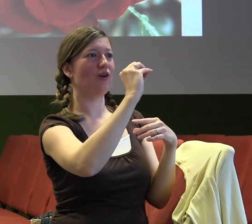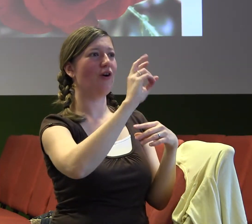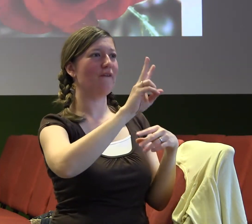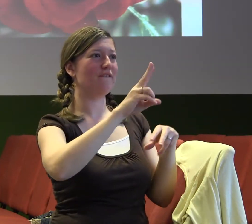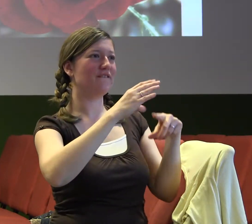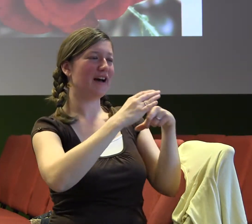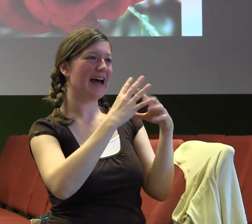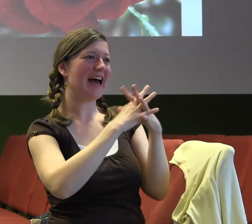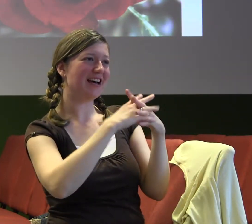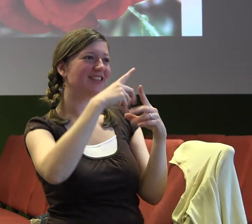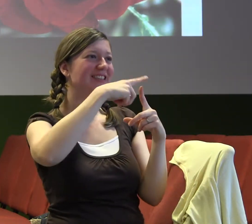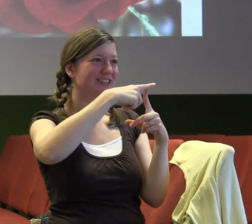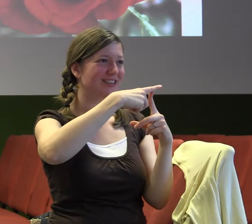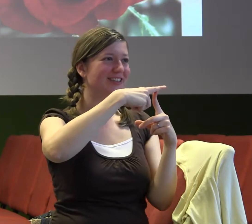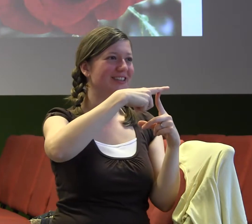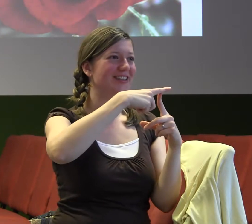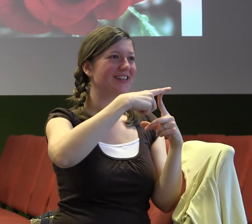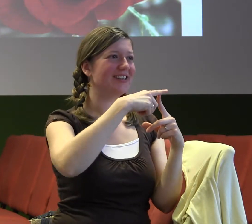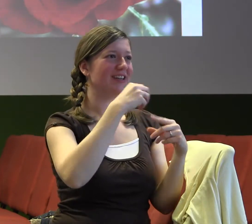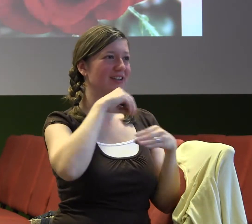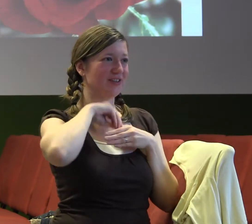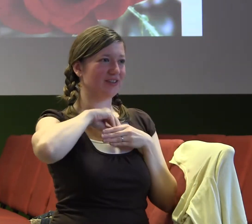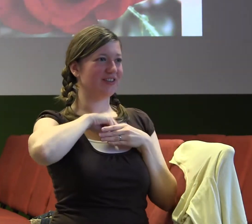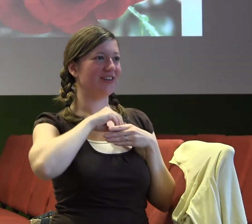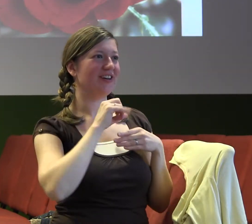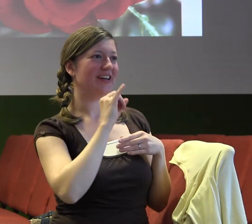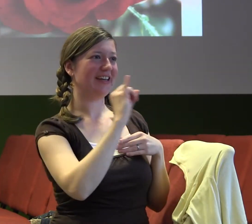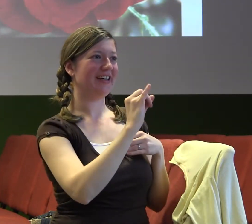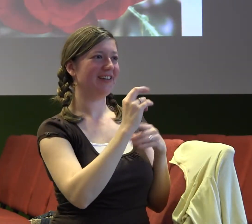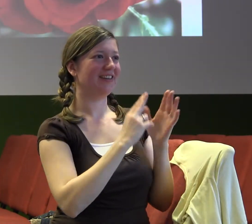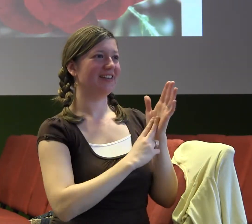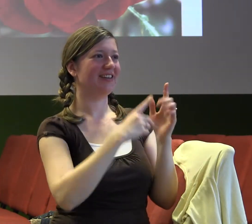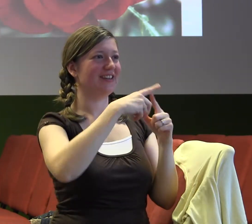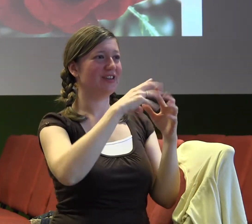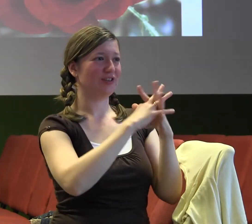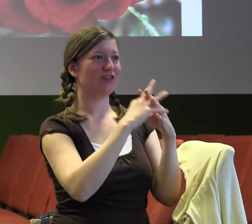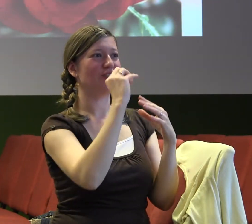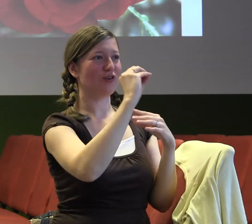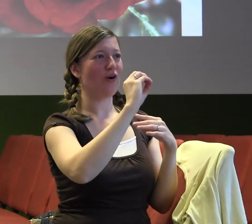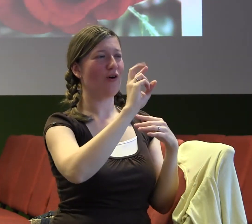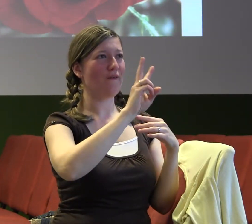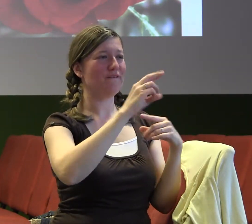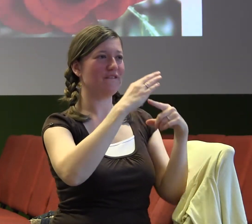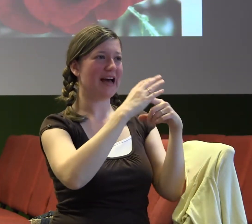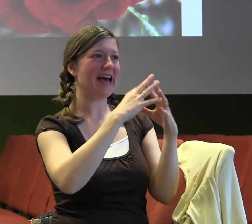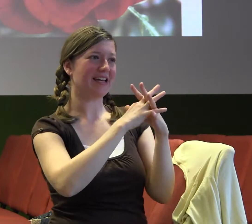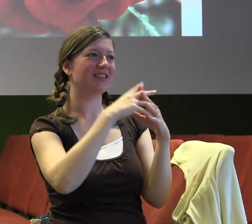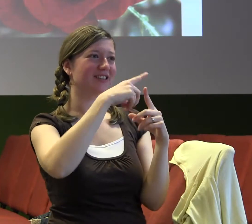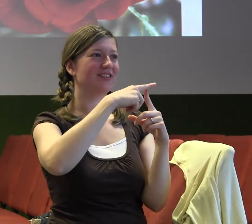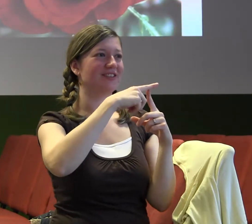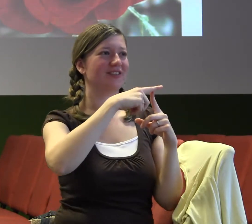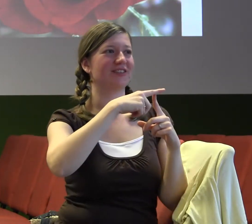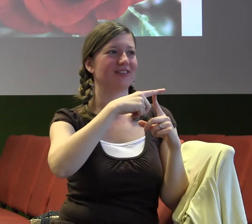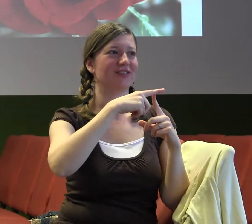spoustu rozhovorů s lidma má a její práce je dost náročná, pořád nějaké vyhazovy přes časy, je vytíkací dopisy ale ona přesto